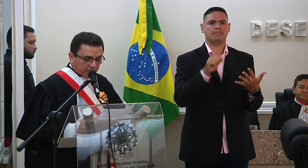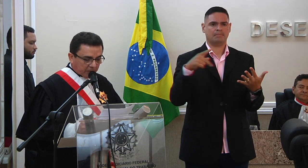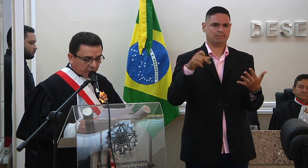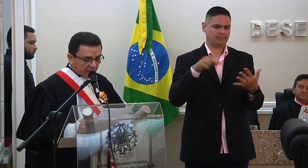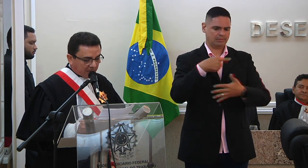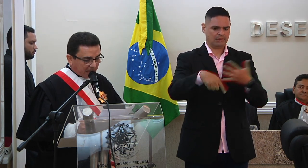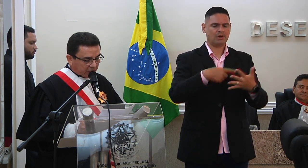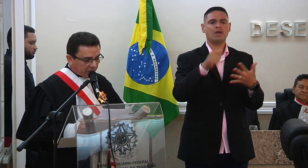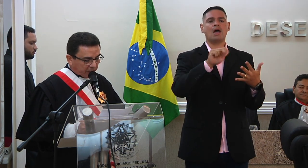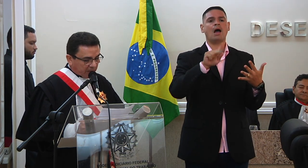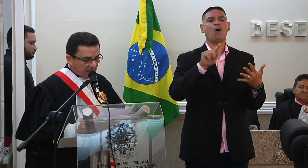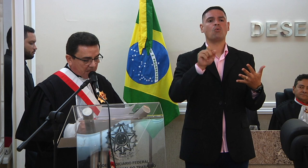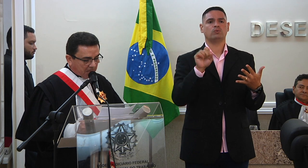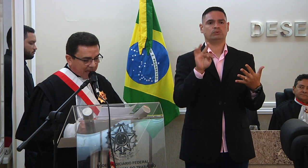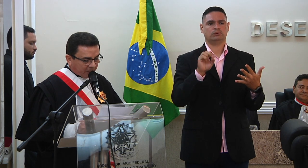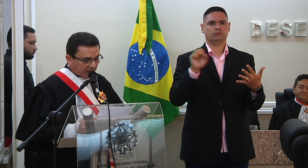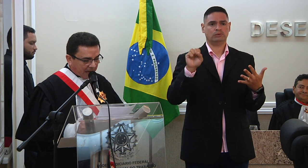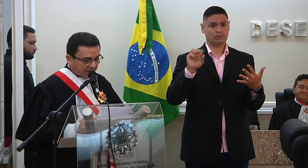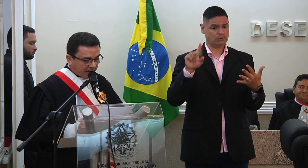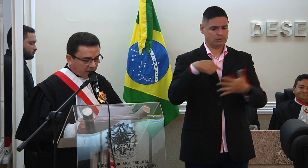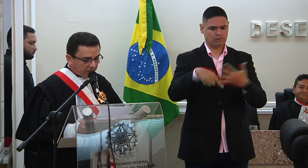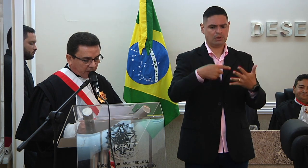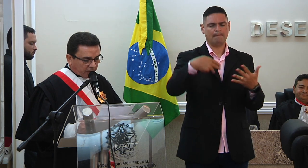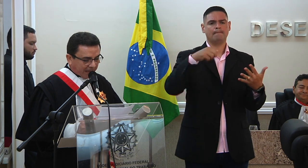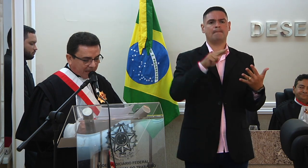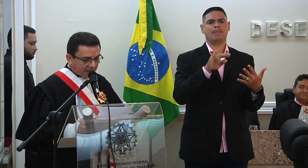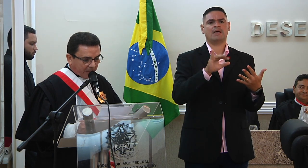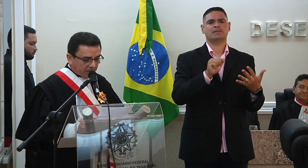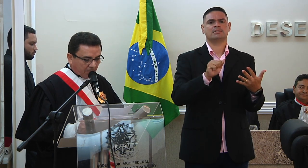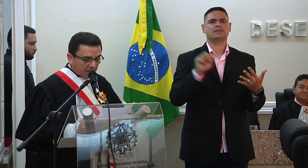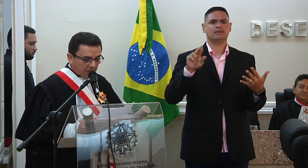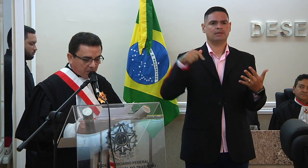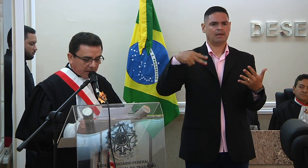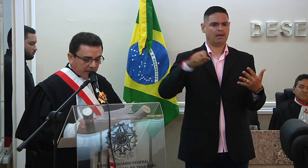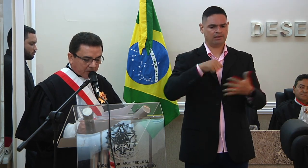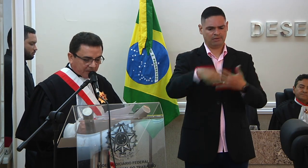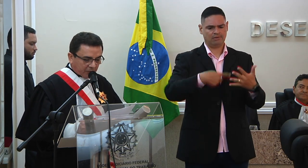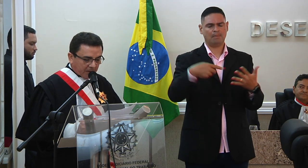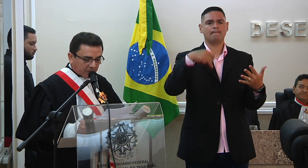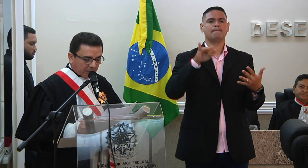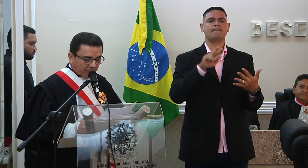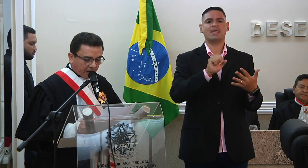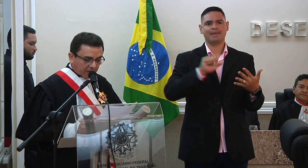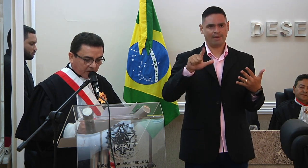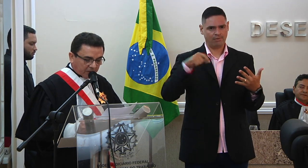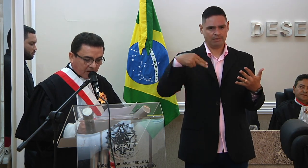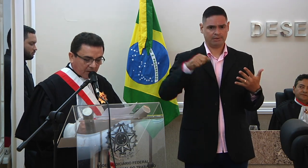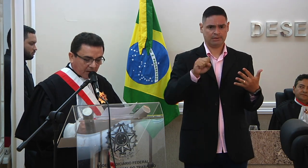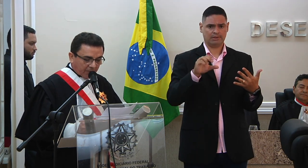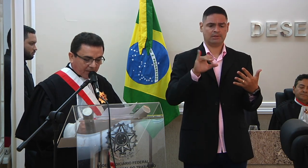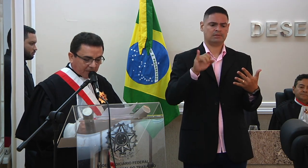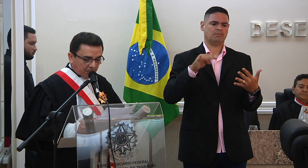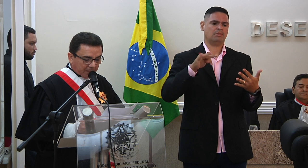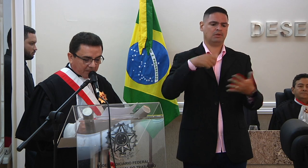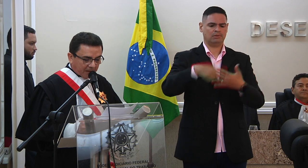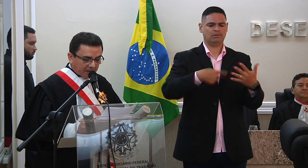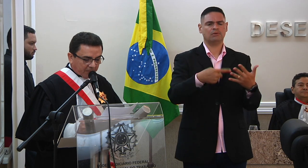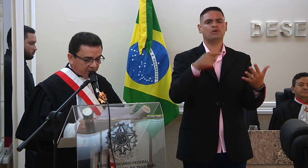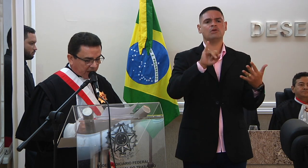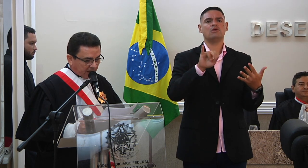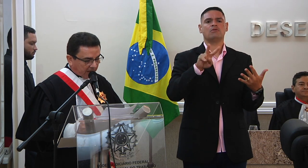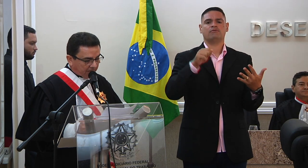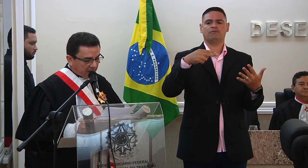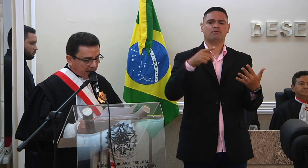Augusto de Souza Martins Márcia Raquel Josué Carneiro Miguel Nascimento de Freitas Ivano